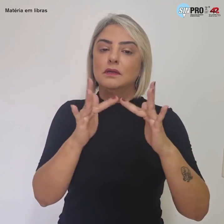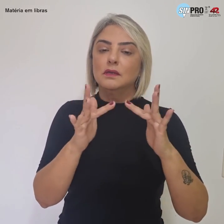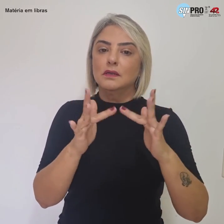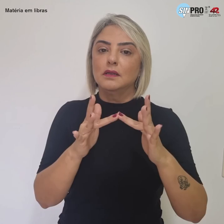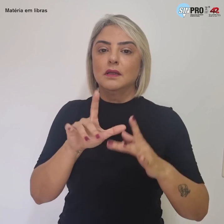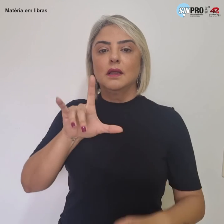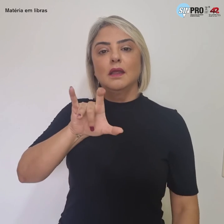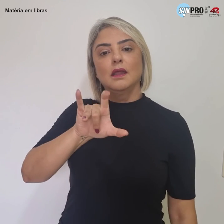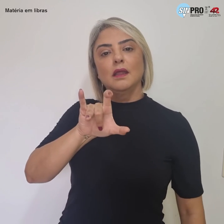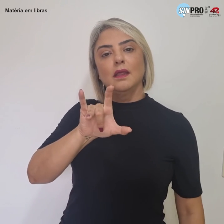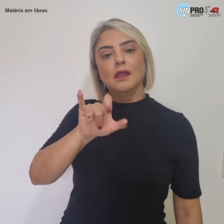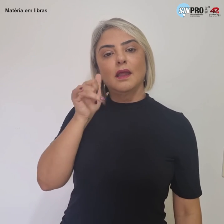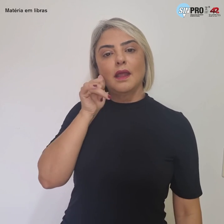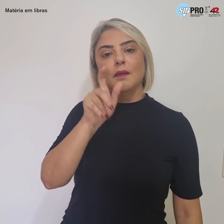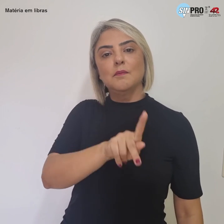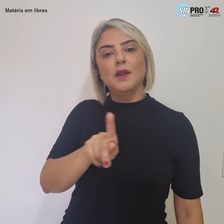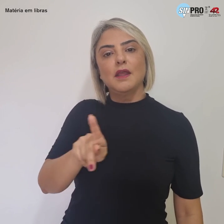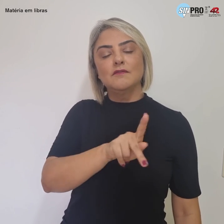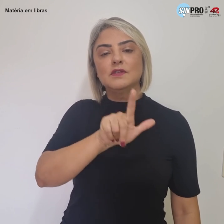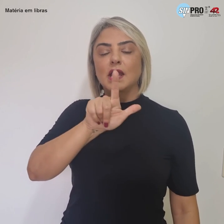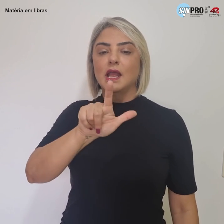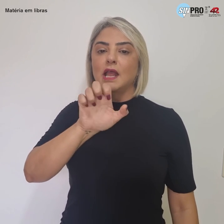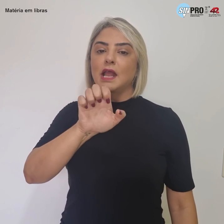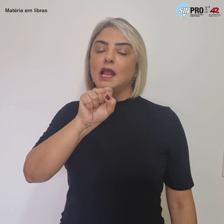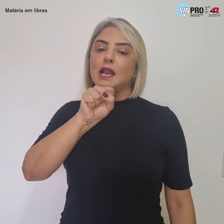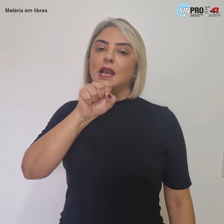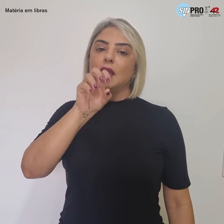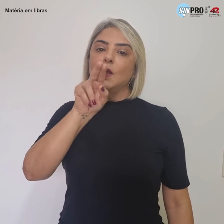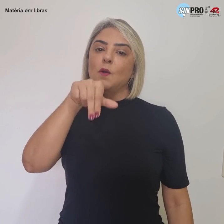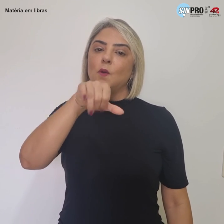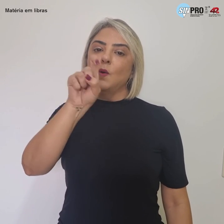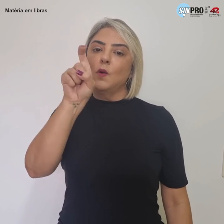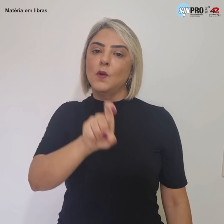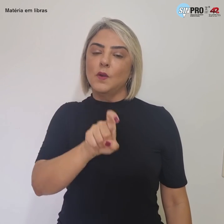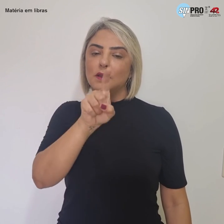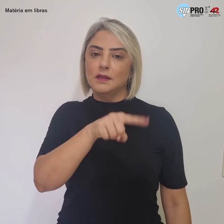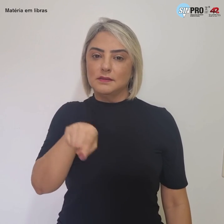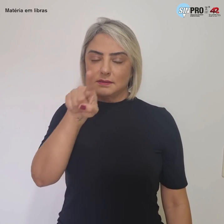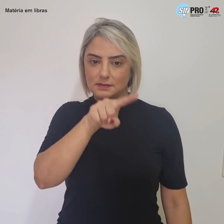Instagram da professora Leônix, arroba eu Leônix.